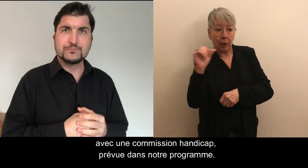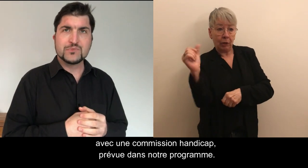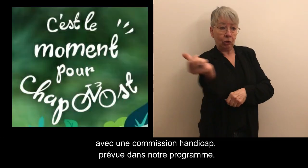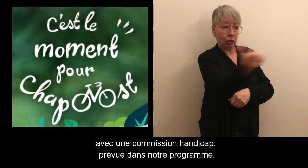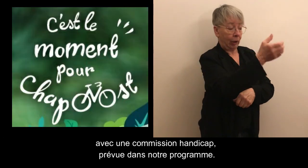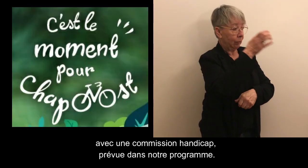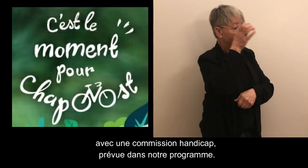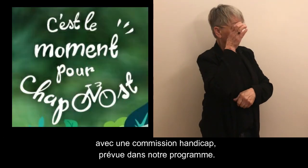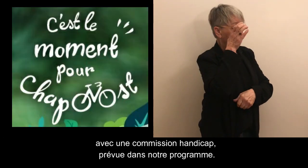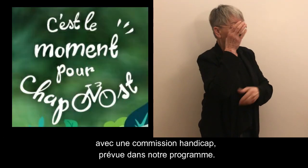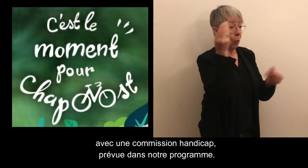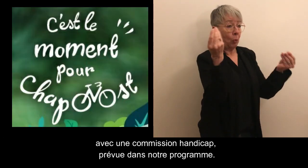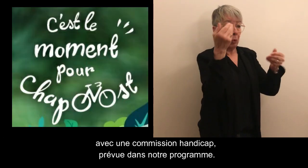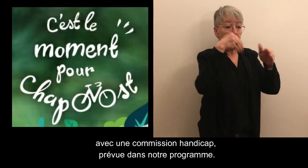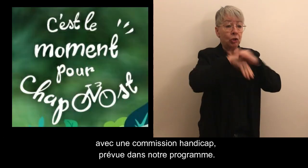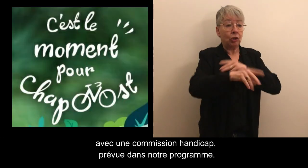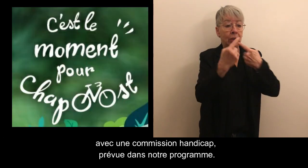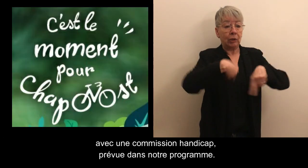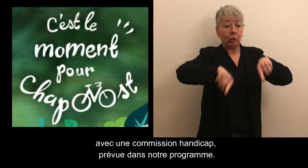programme.